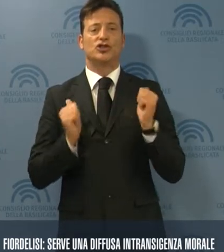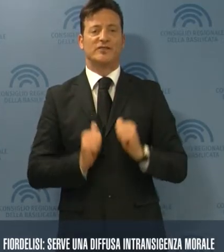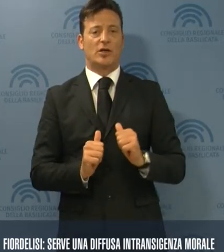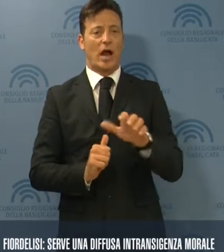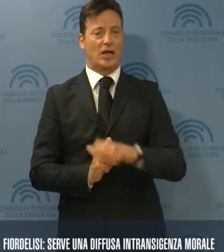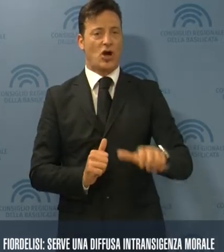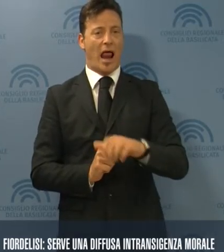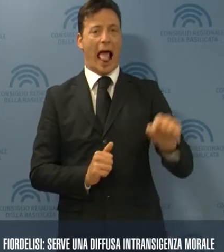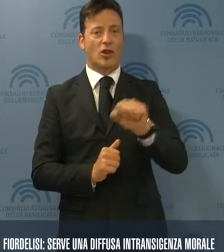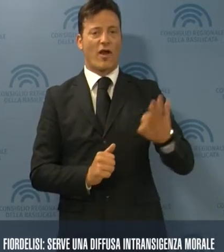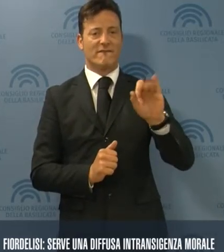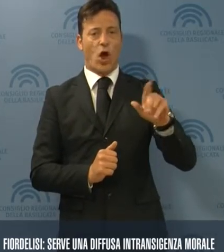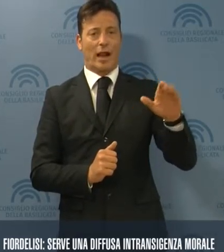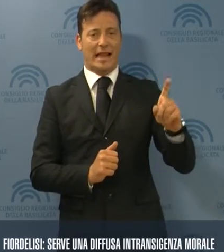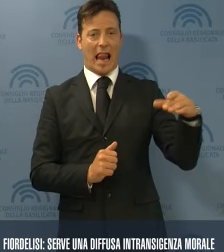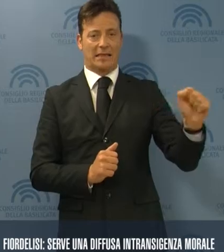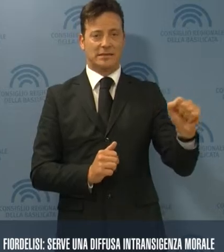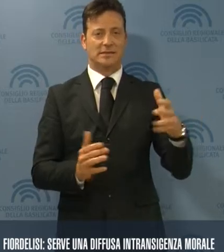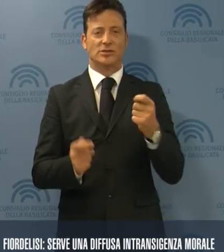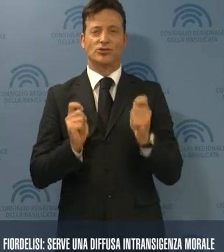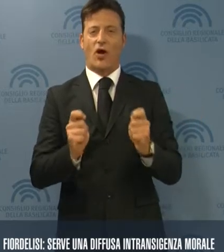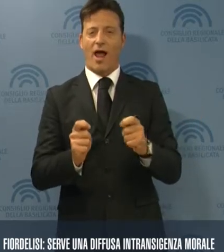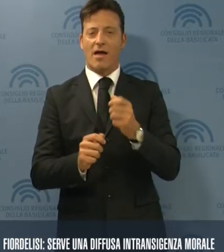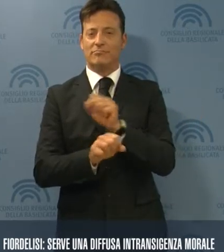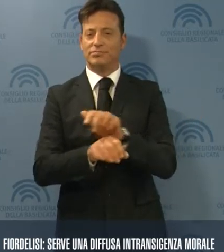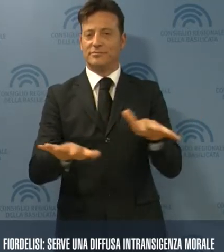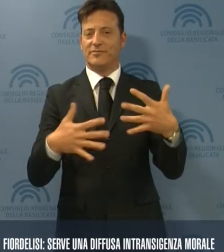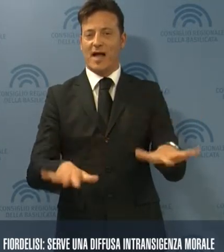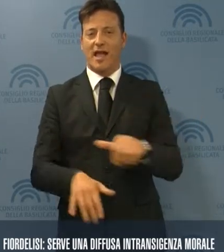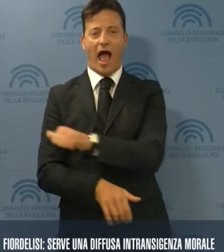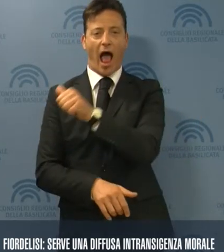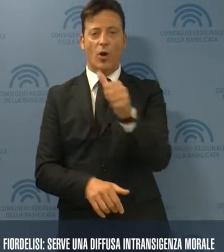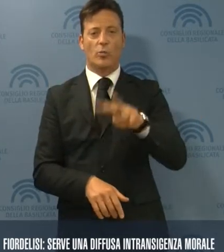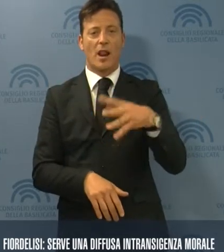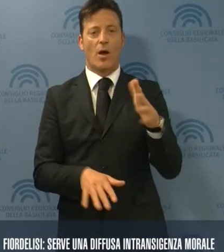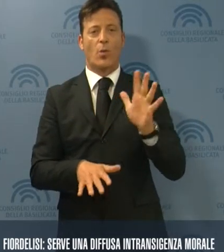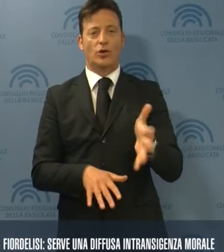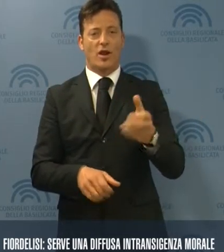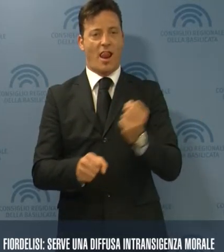Fiordelisi nell'illustrare alla stampa le attività messe in campo nel 2015.